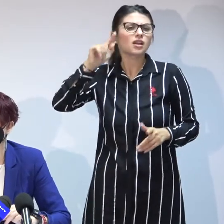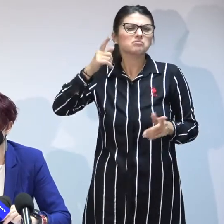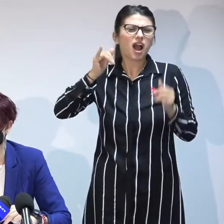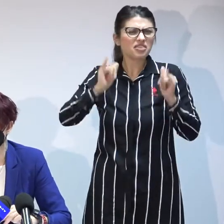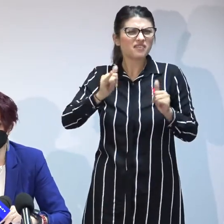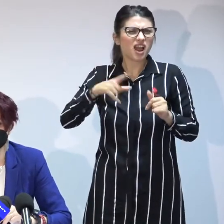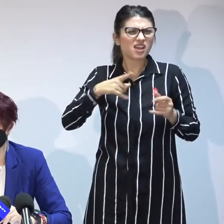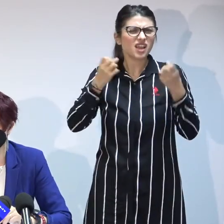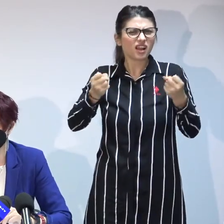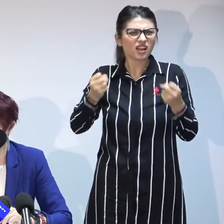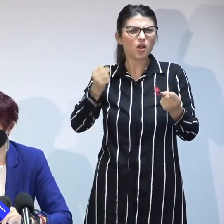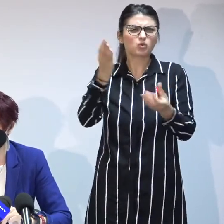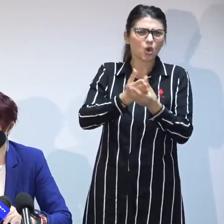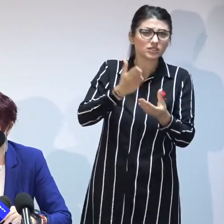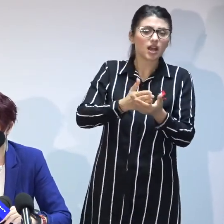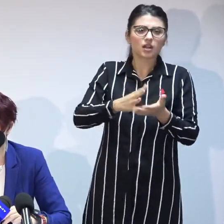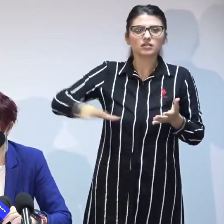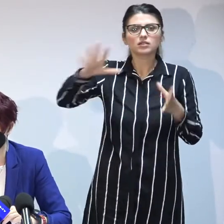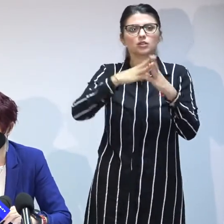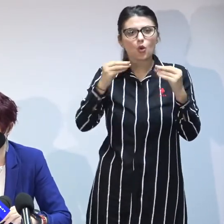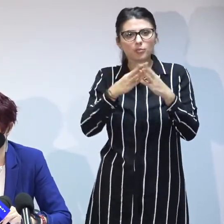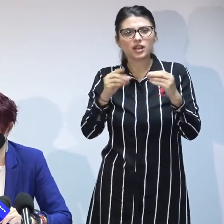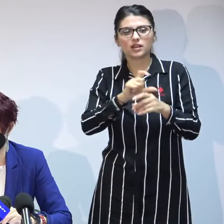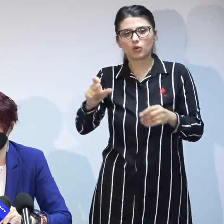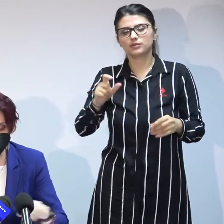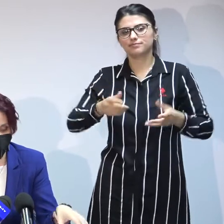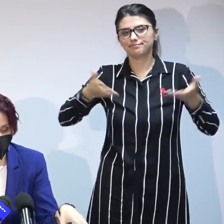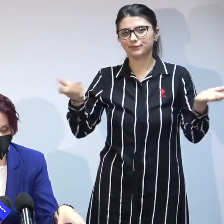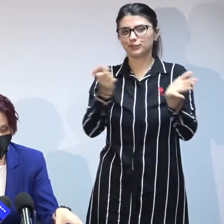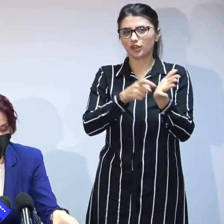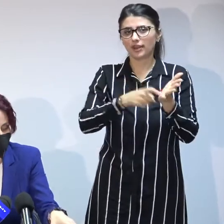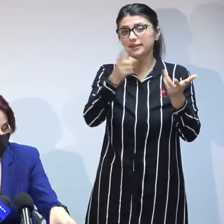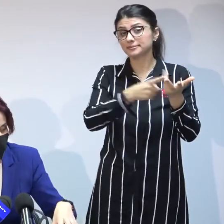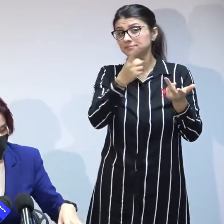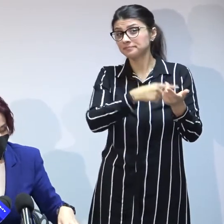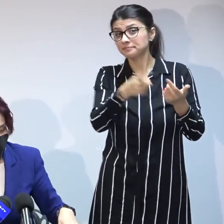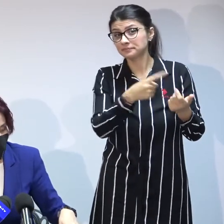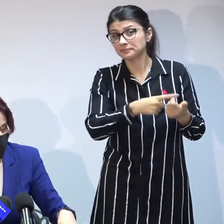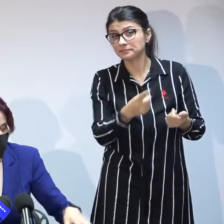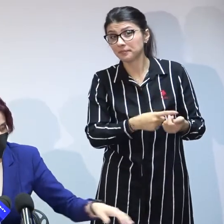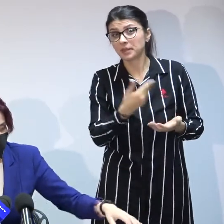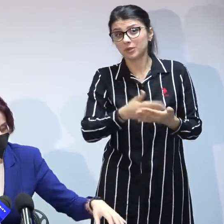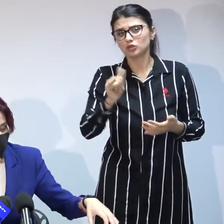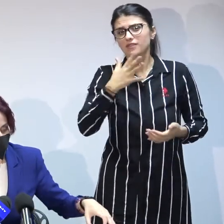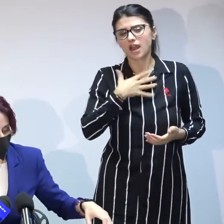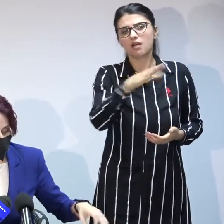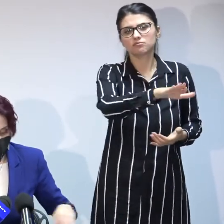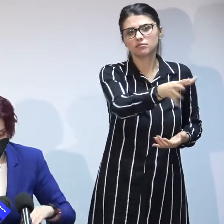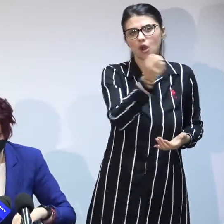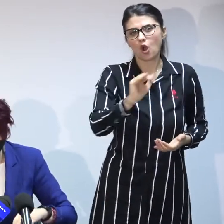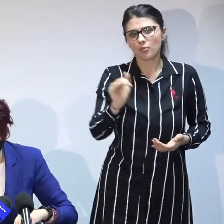aici procedura de adopție din punct de vedere al bibliograției al criteriilor celegilor și așa mai departe anul acesta în mod